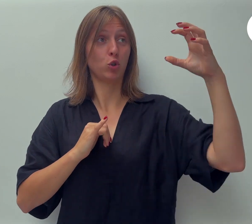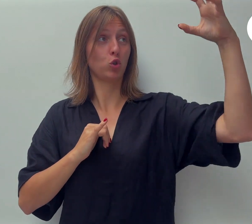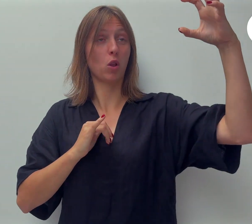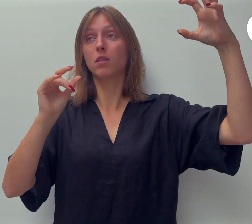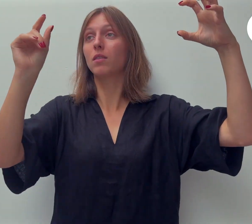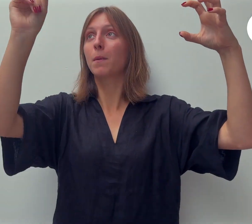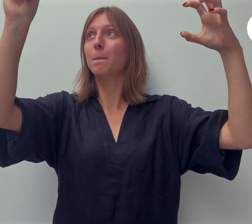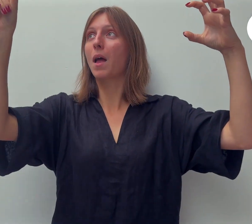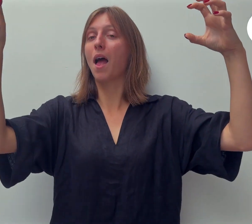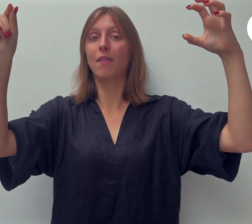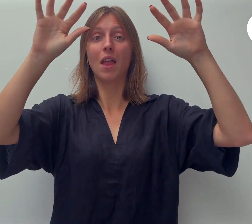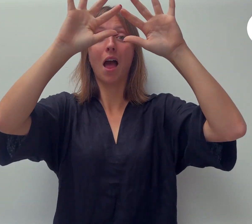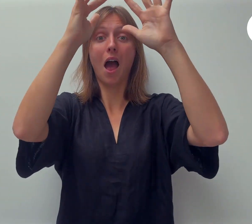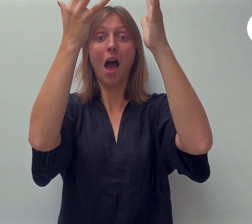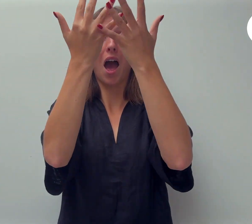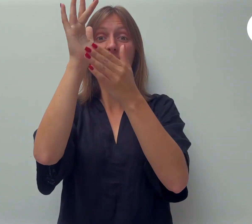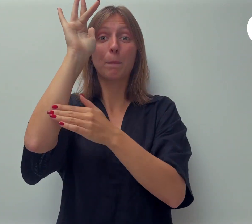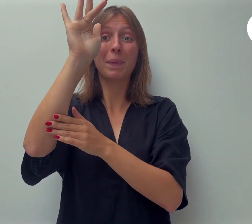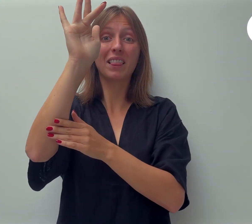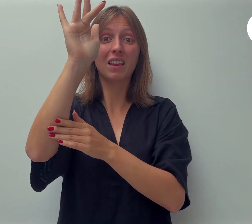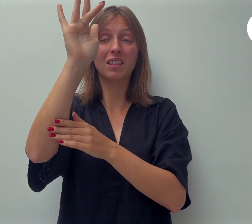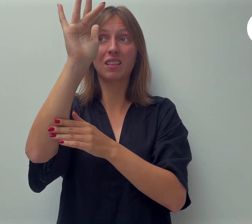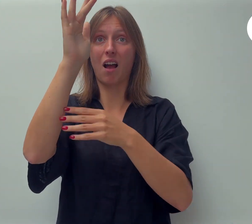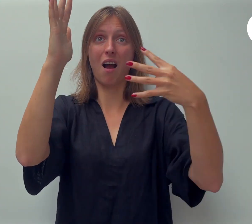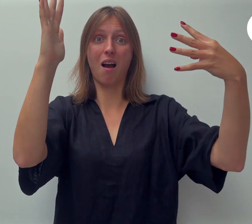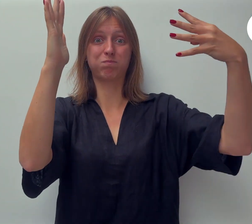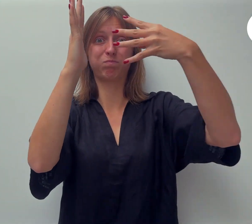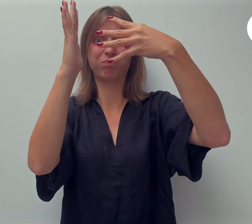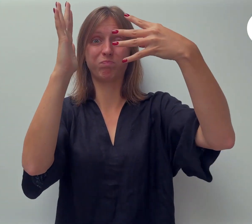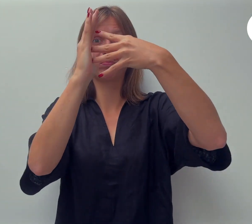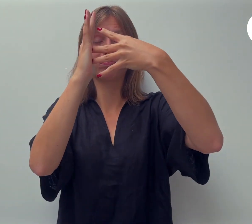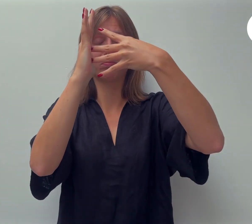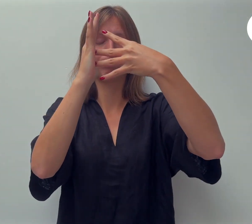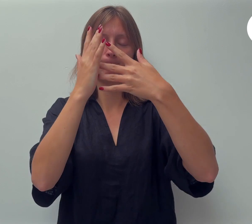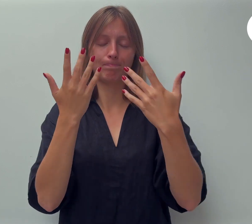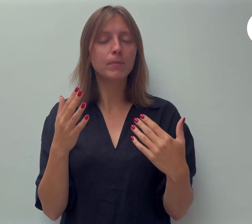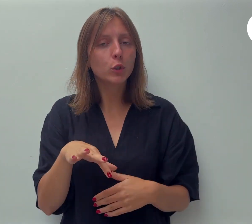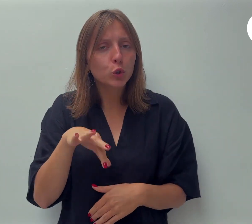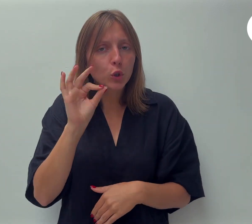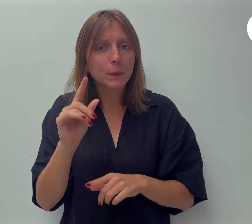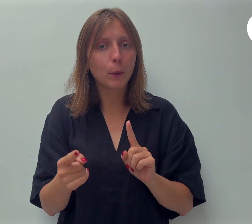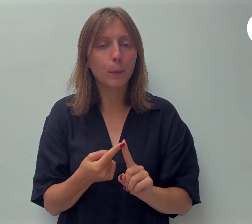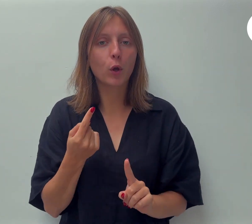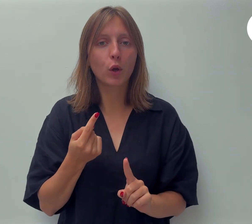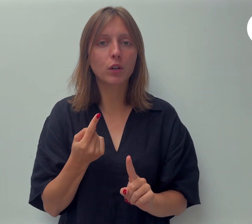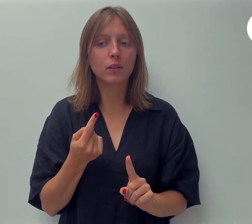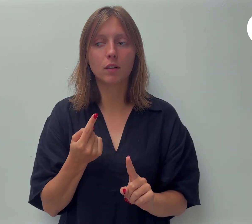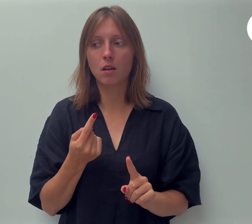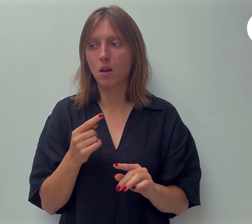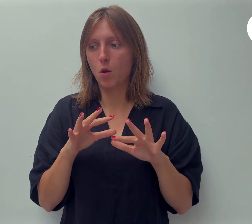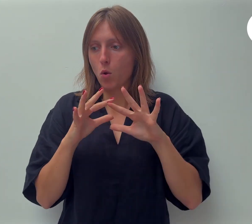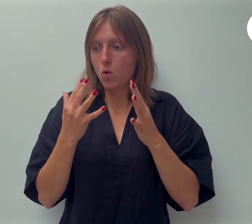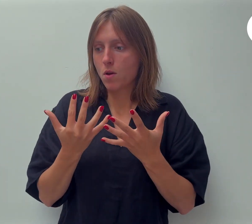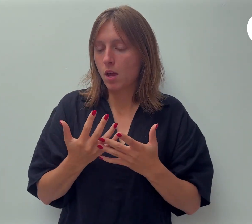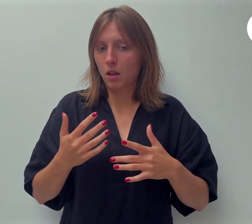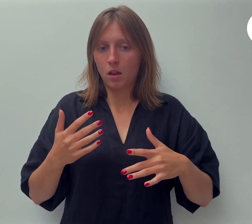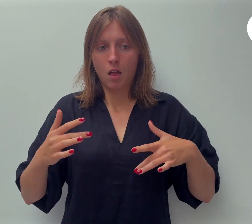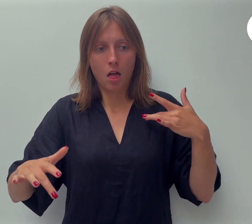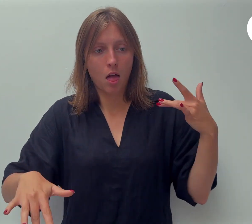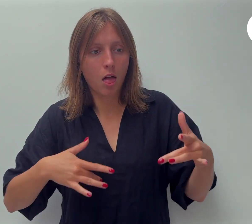staan. Ja, ook dit komen we wel eens tegen. De aardse beslommeringen kunnen ons belemmeren om licht te